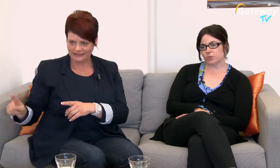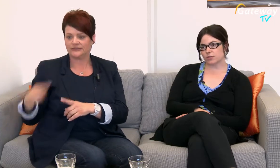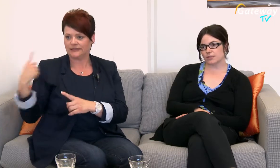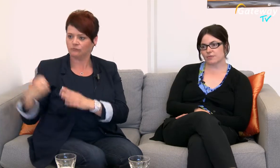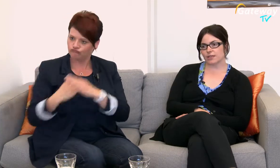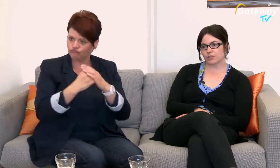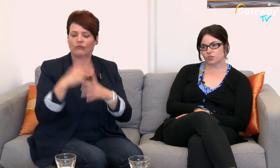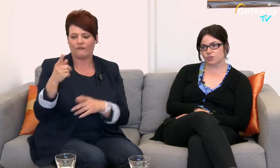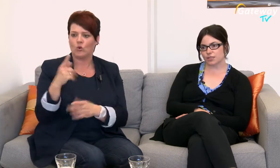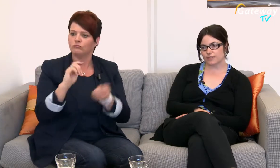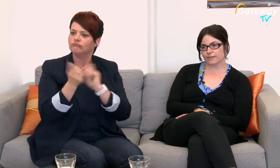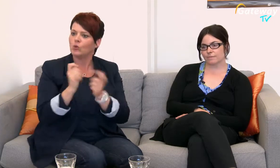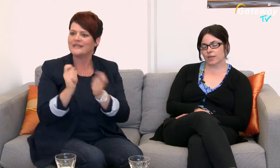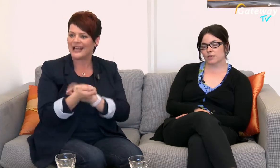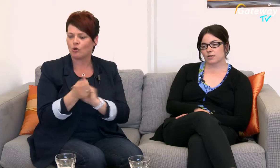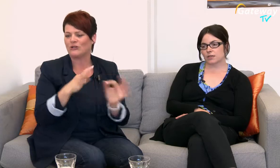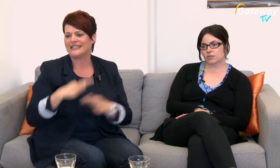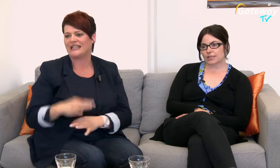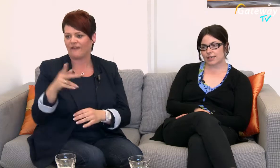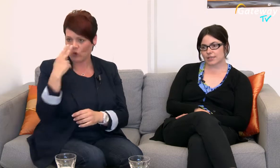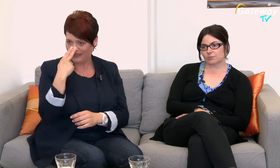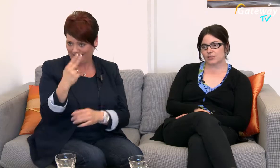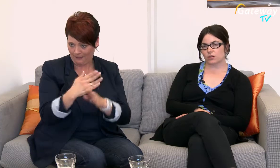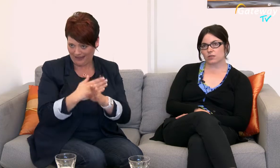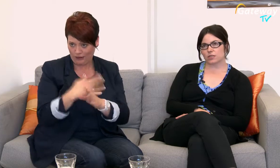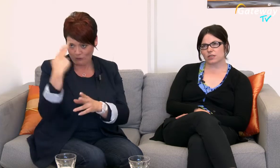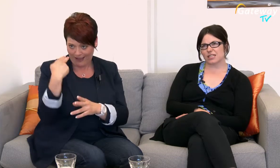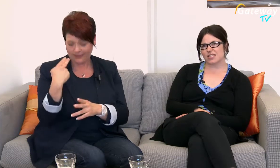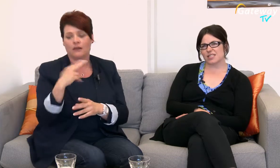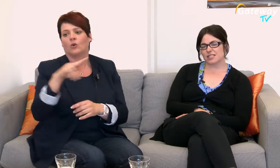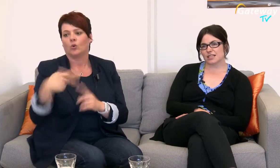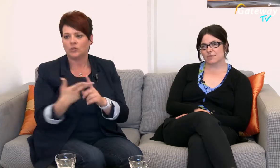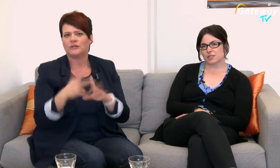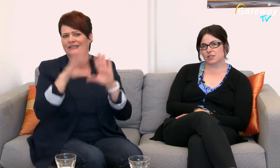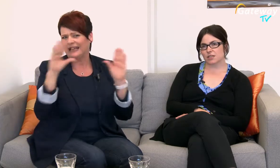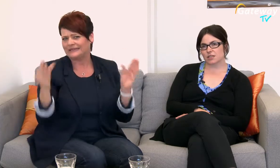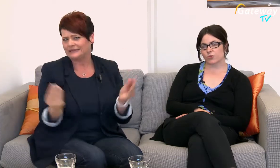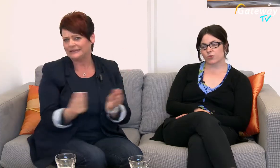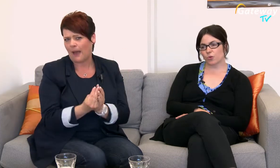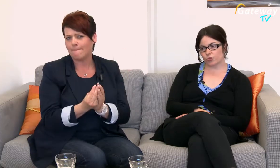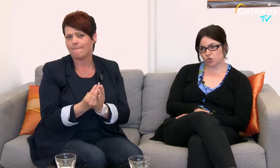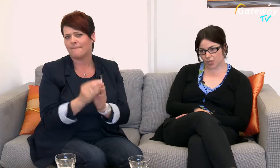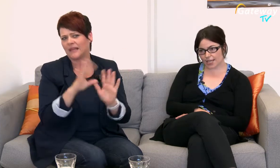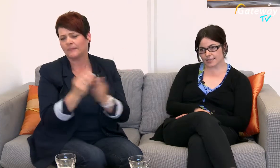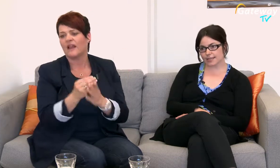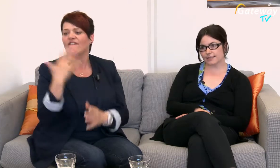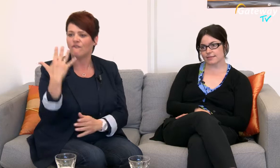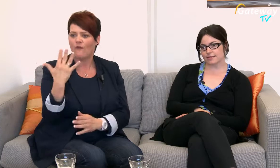blinde und sehbehinderte Studierende Und dann gibt es noch insgesamt fünf Studienassistenzen Die